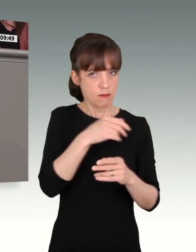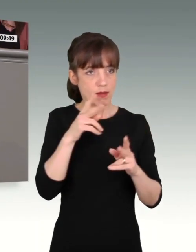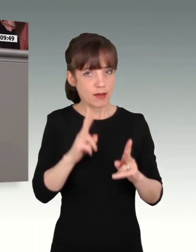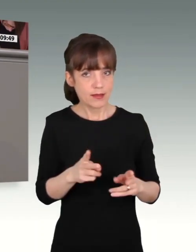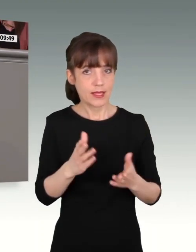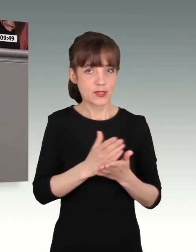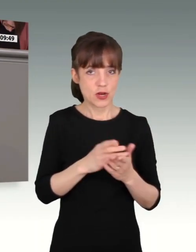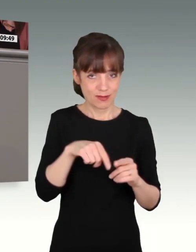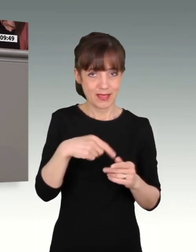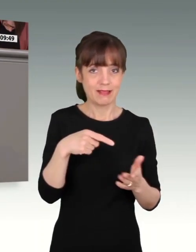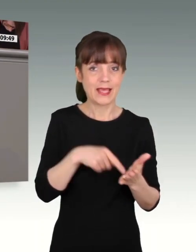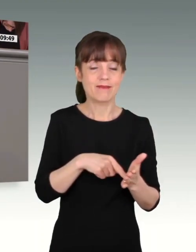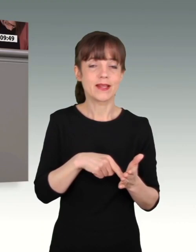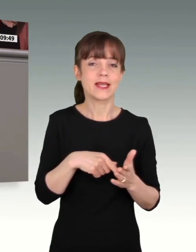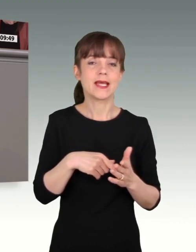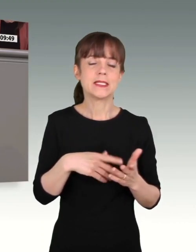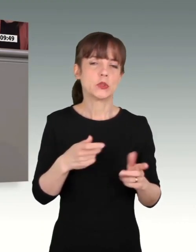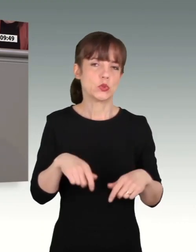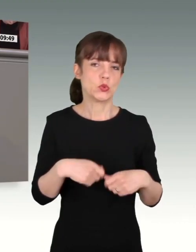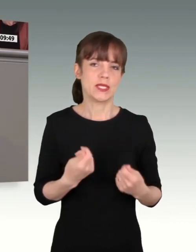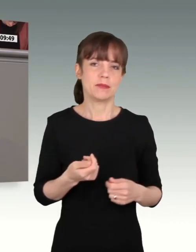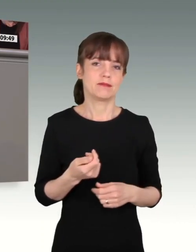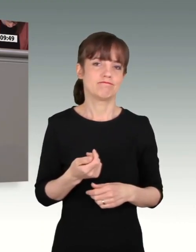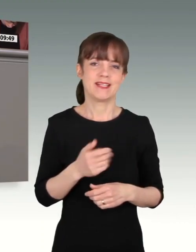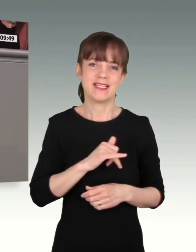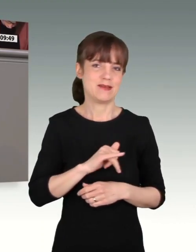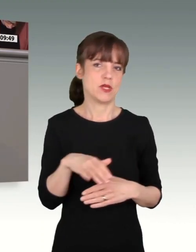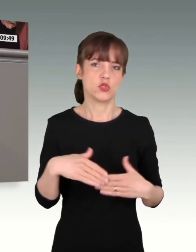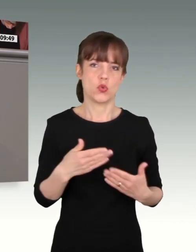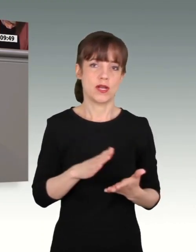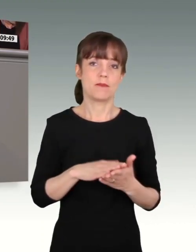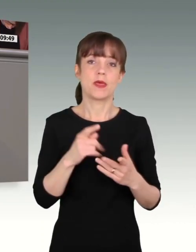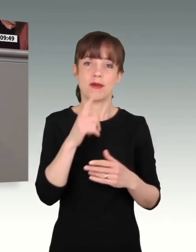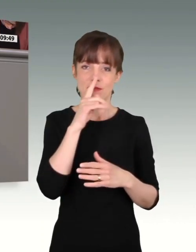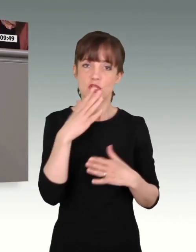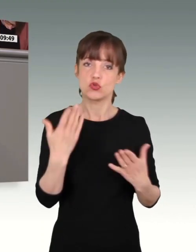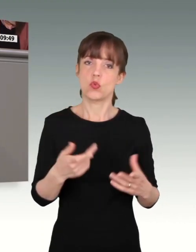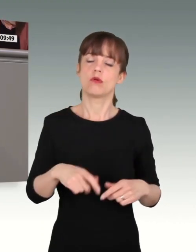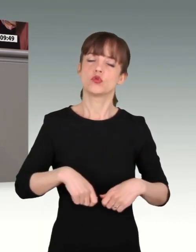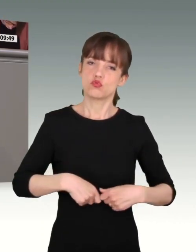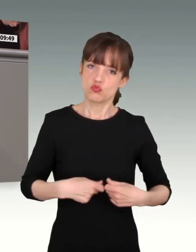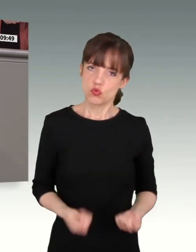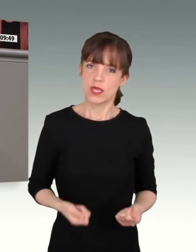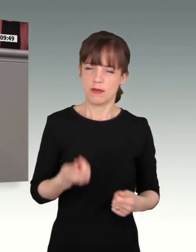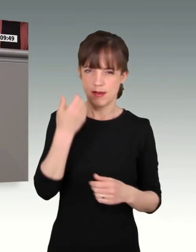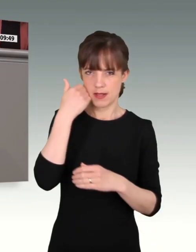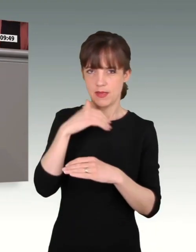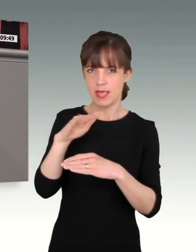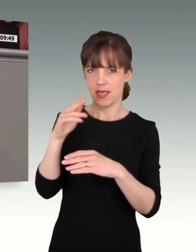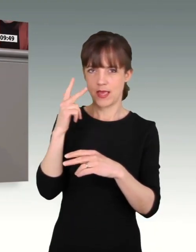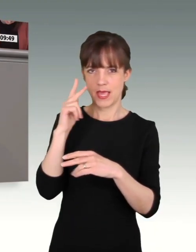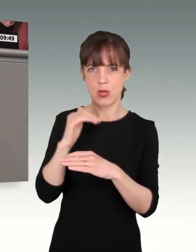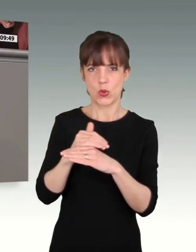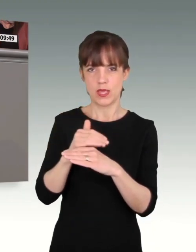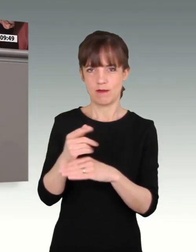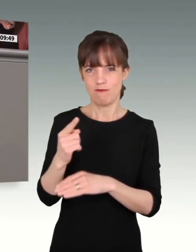das müssen wir wohl eingestehen, war nicht immer der Fall. Aber es geht bei einem solchen Eingeständnis, mein lieber Herr Kollege von der AfD eben